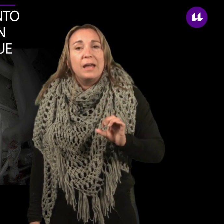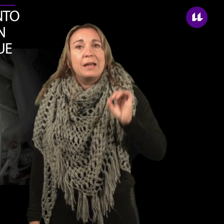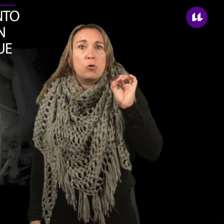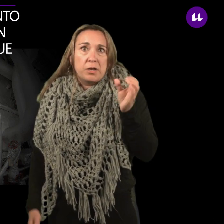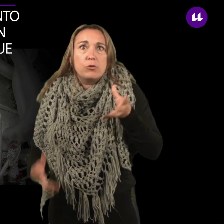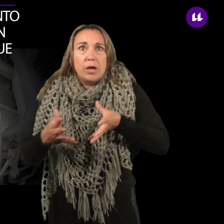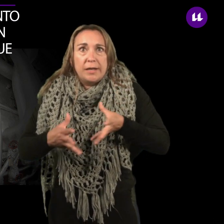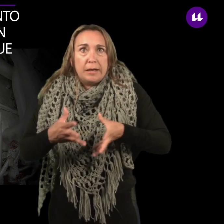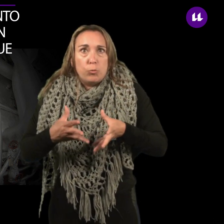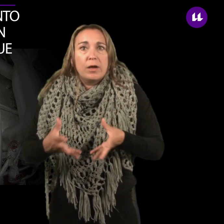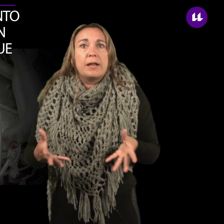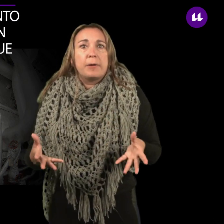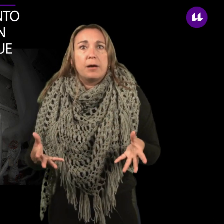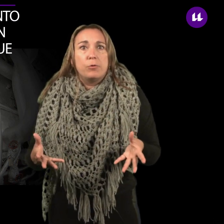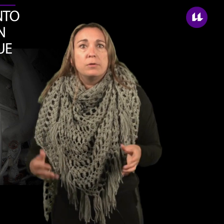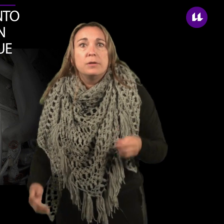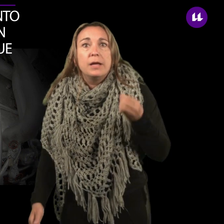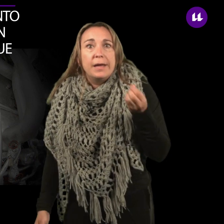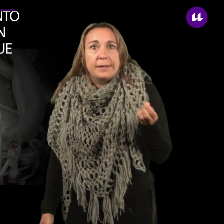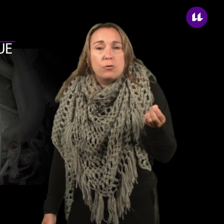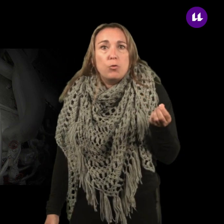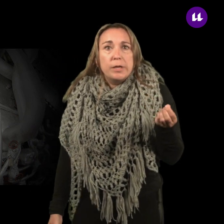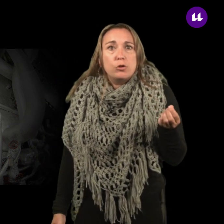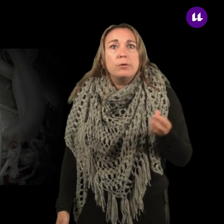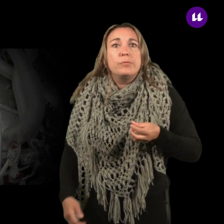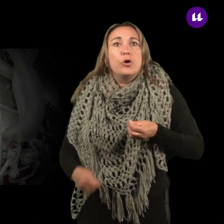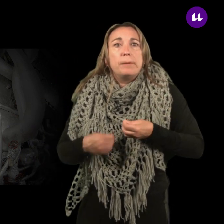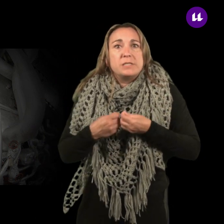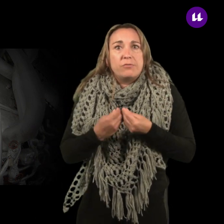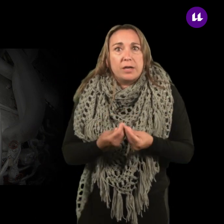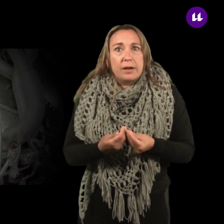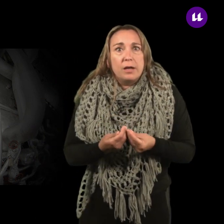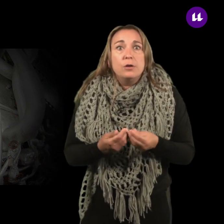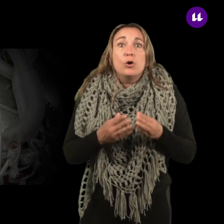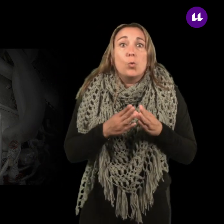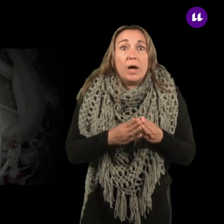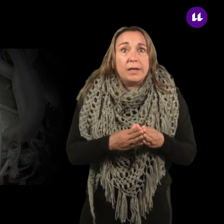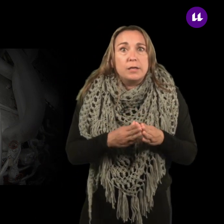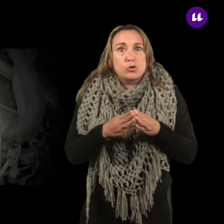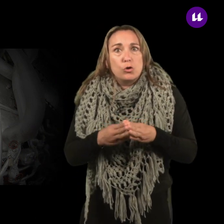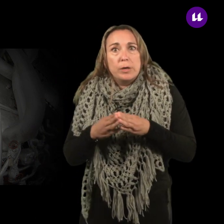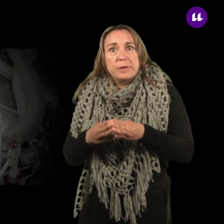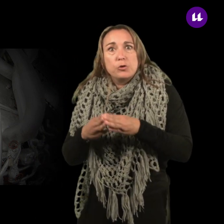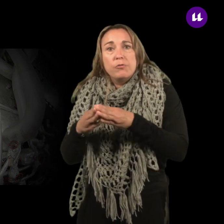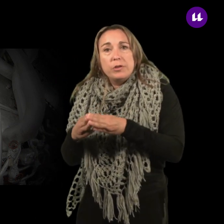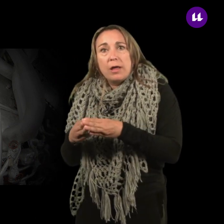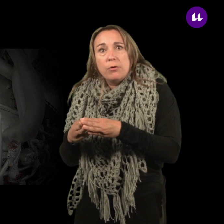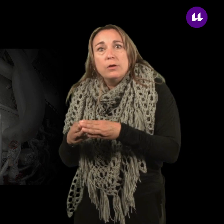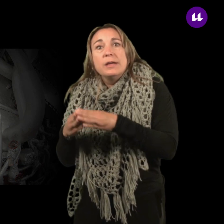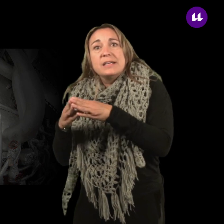En concreto, en el buque que navegamos. Este documento nos especificará cuáles son los espacios confinuados que